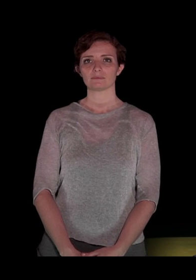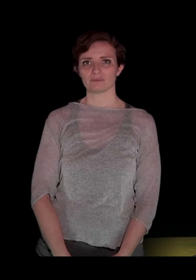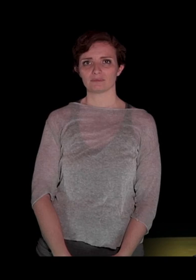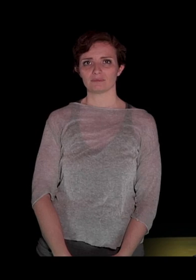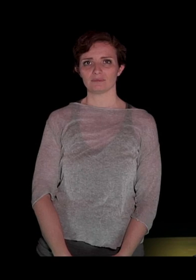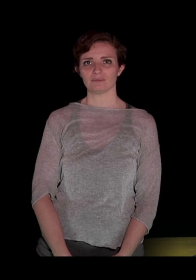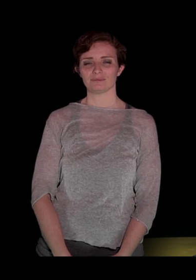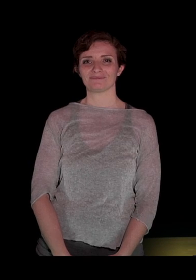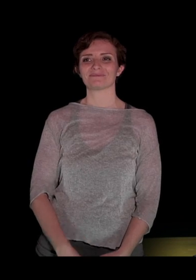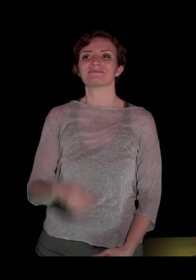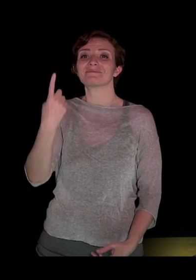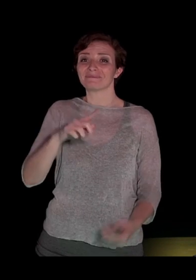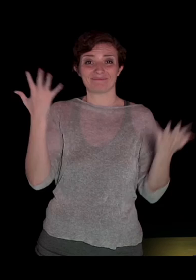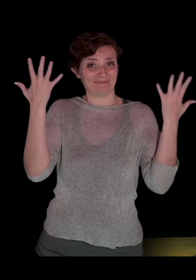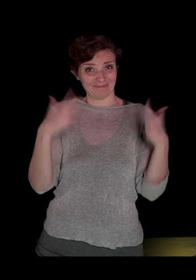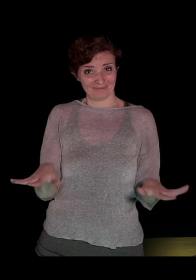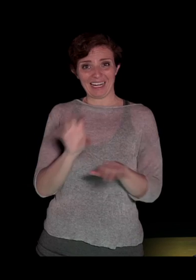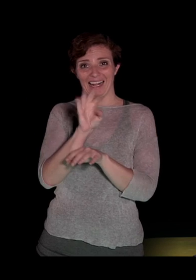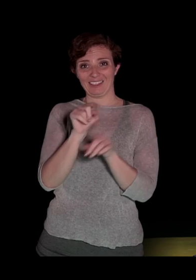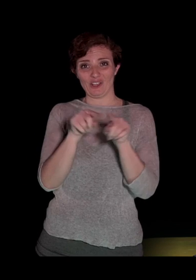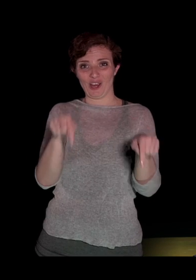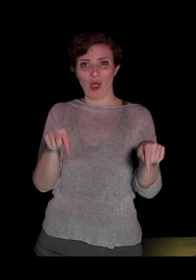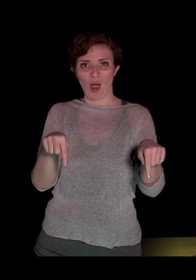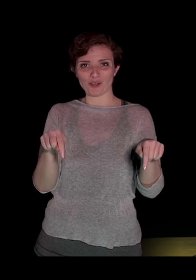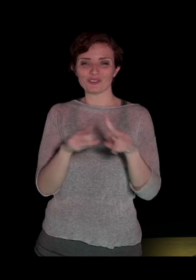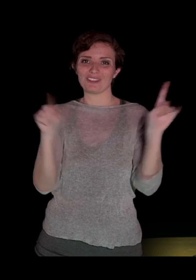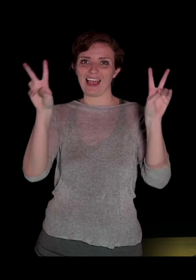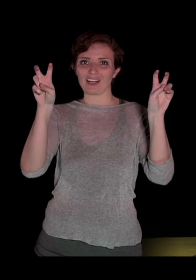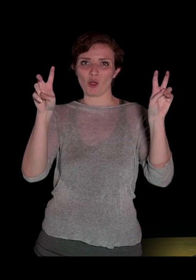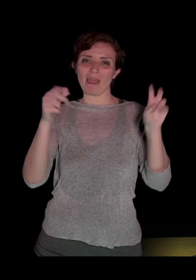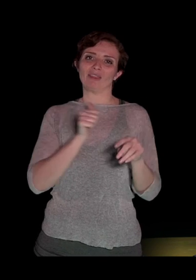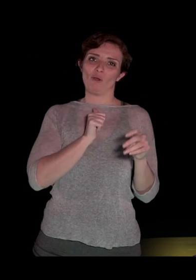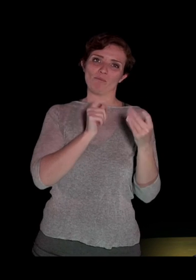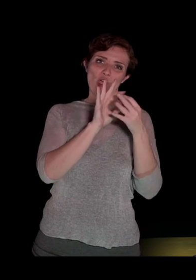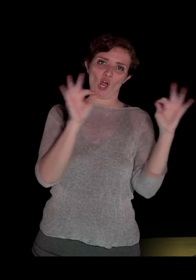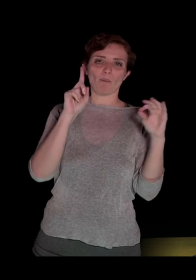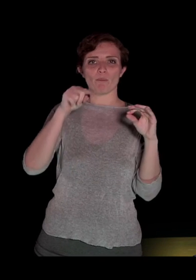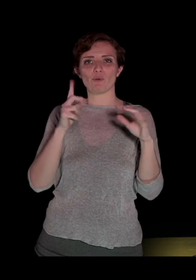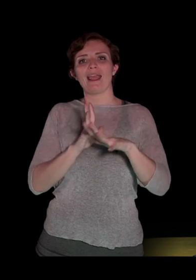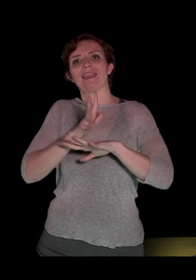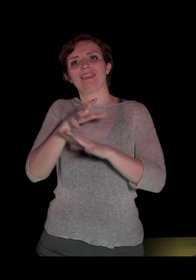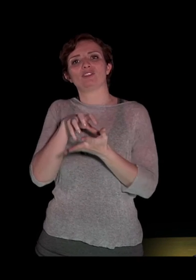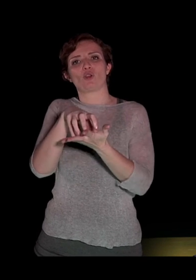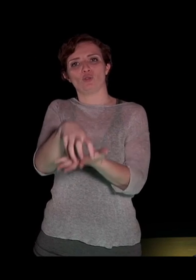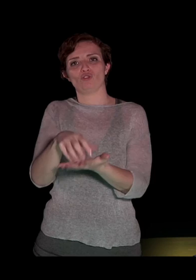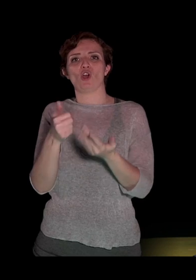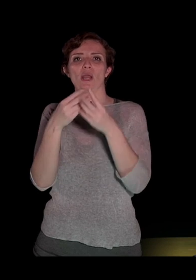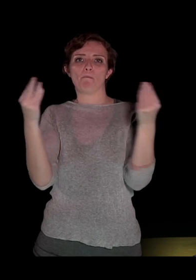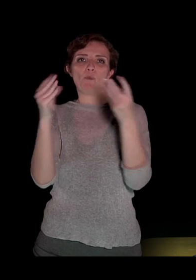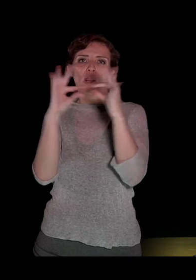Con questo abbiamo finito la lezione odierna per quanto riguarda i monomi e l'introduzione ai polinomi. Vi ricordo che sono presenti